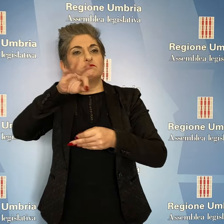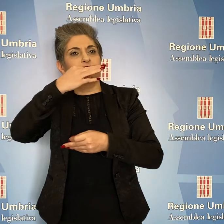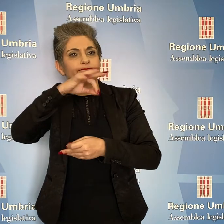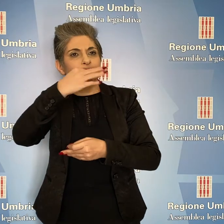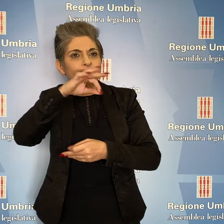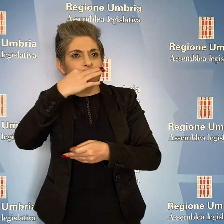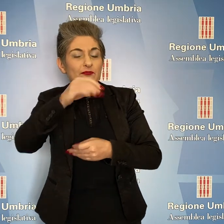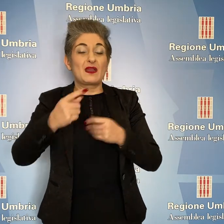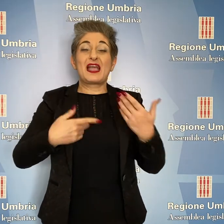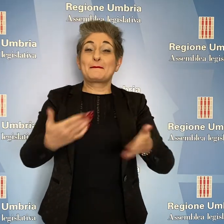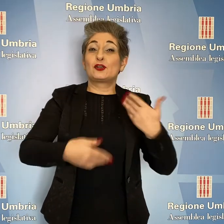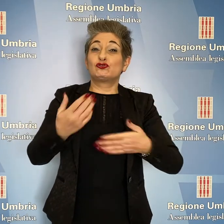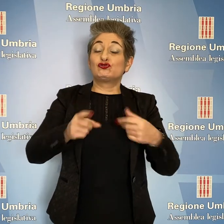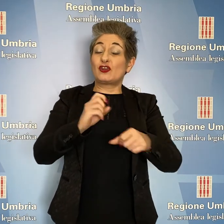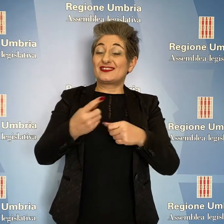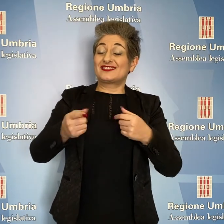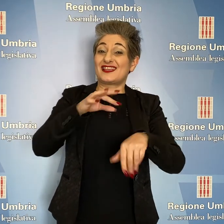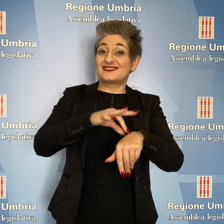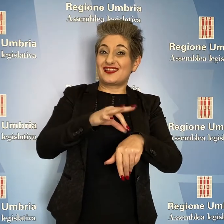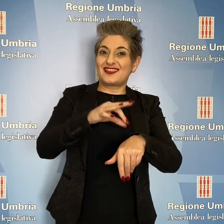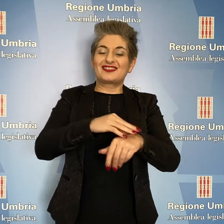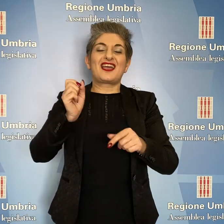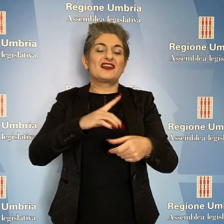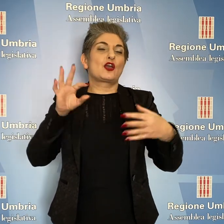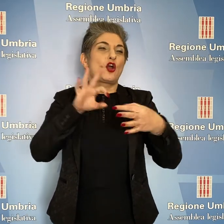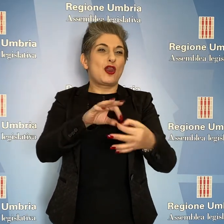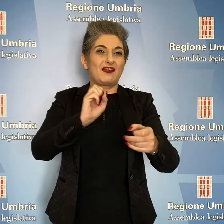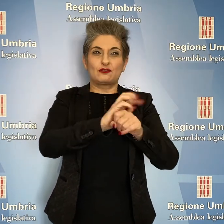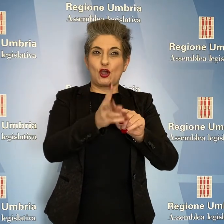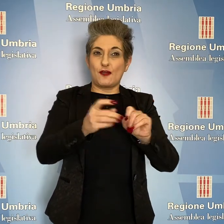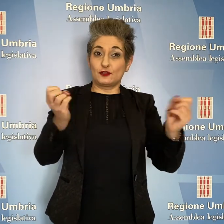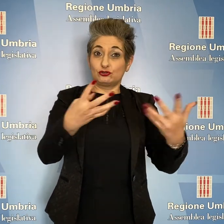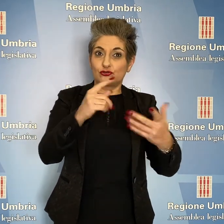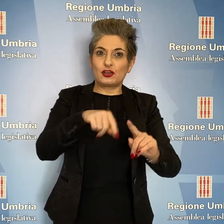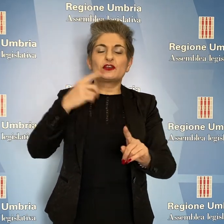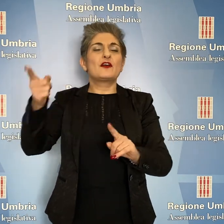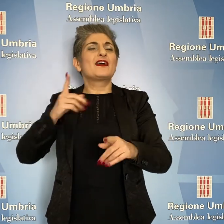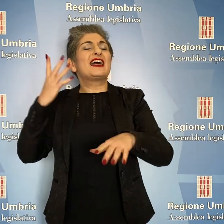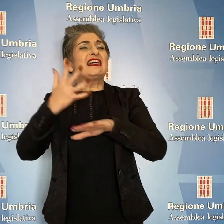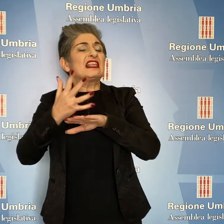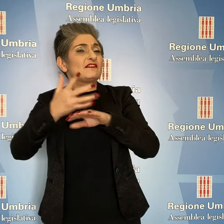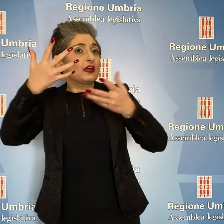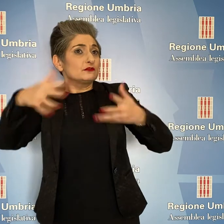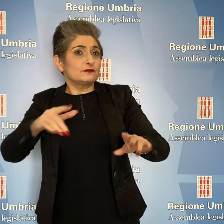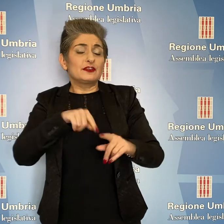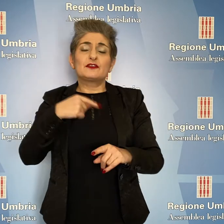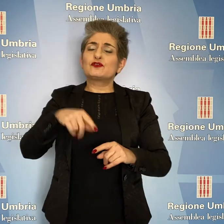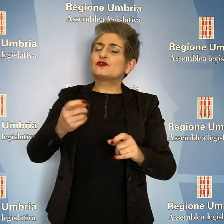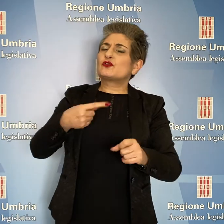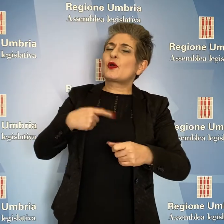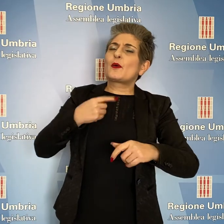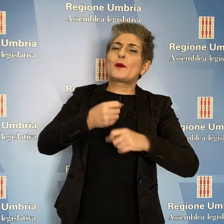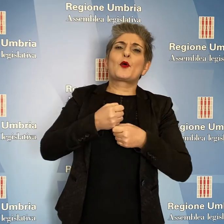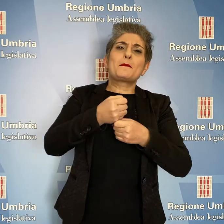'emergenza sanitaria legata alla pandemia da Covid-19. All'intervento della Presidente ha fatto seguito quello del portavoce delle